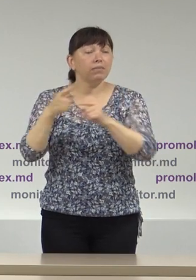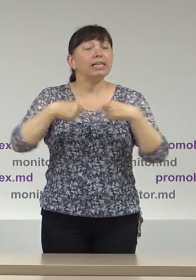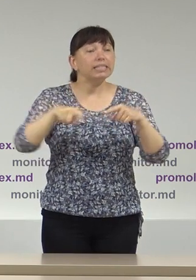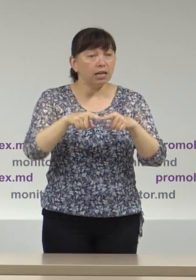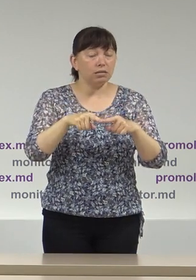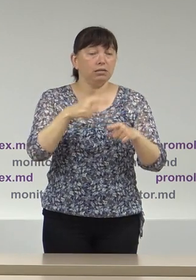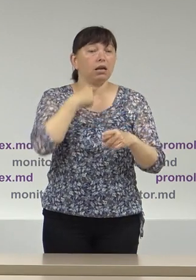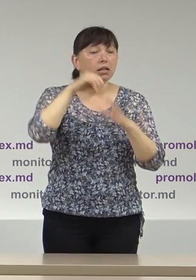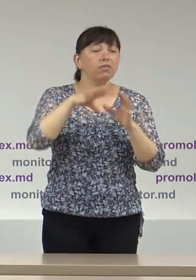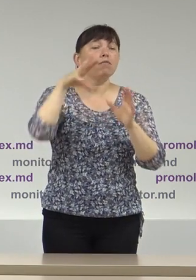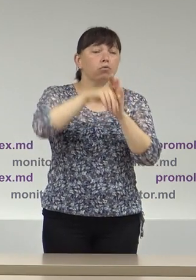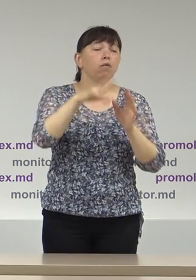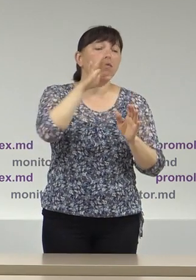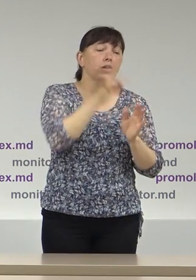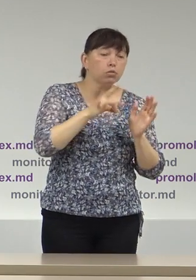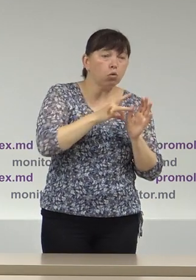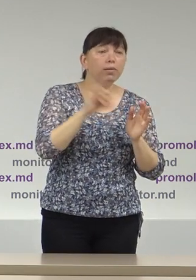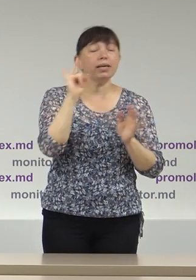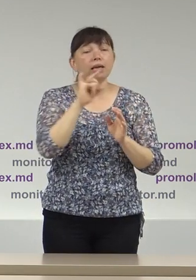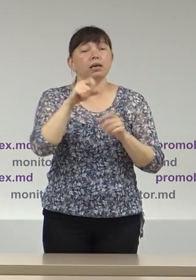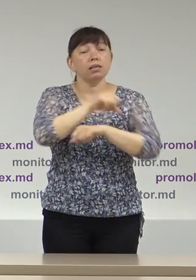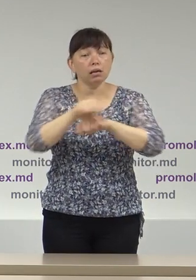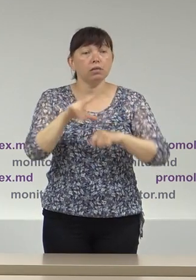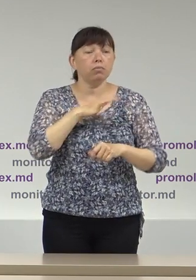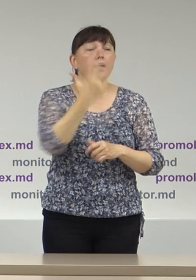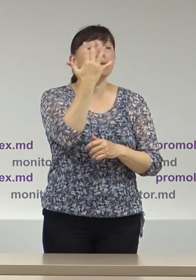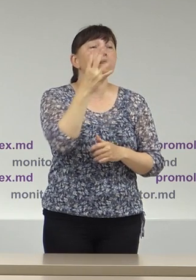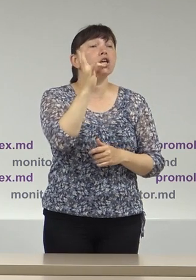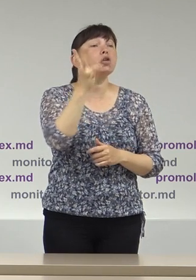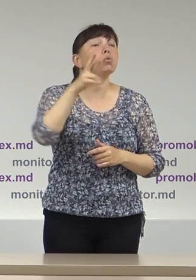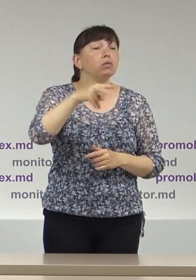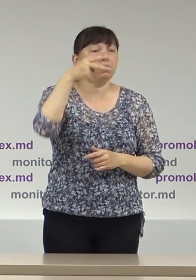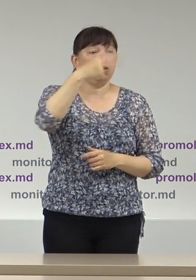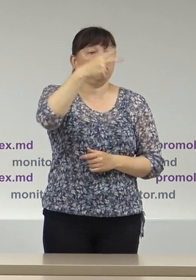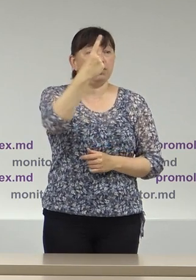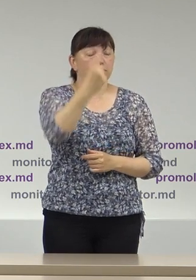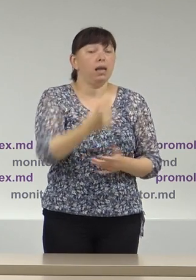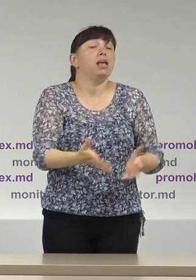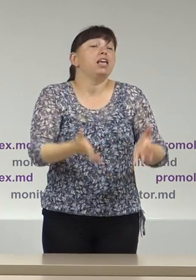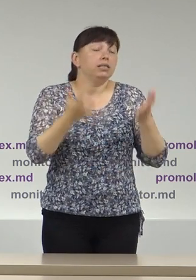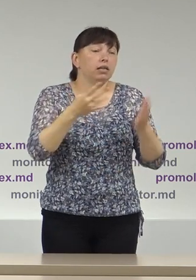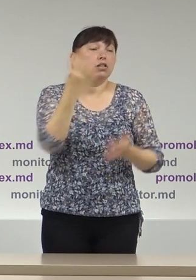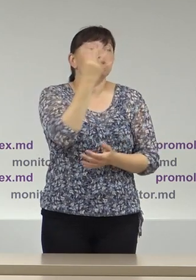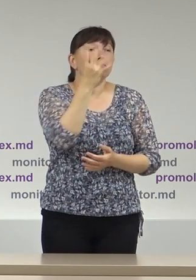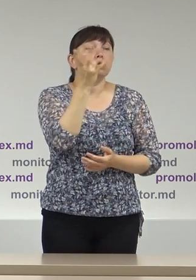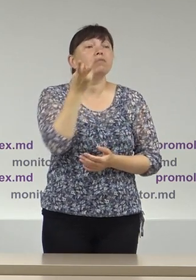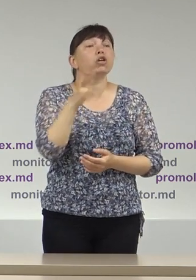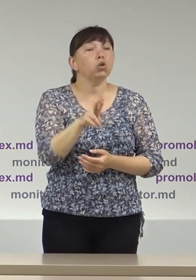cotare, a fost 5 iunie 2021. Respectiv, la data de 4 iunie,